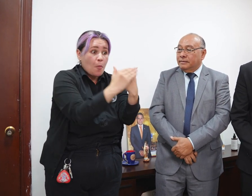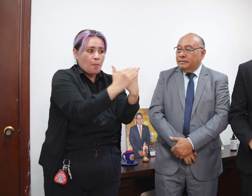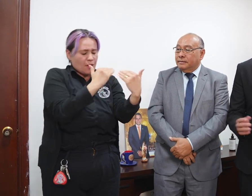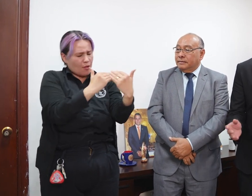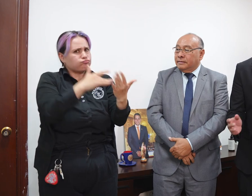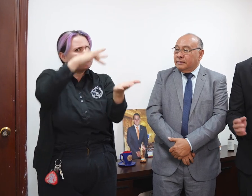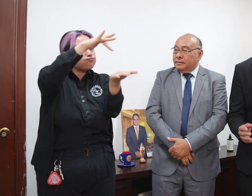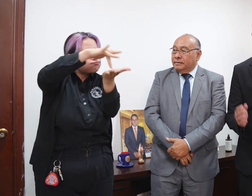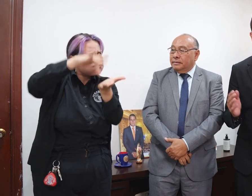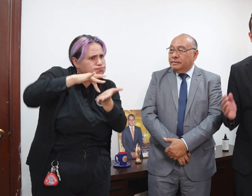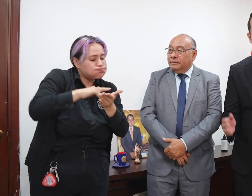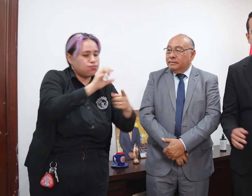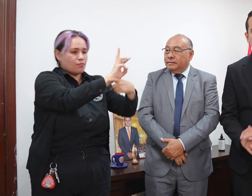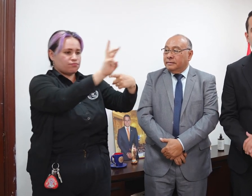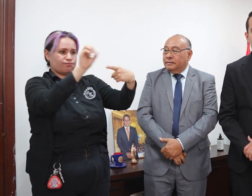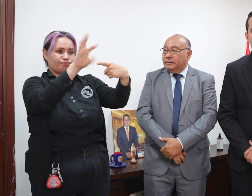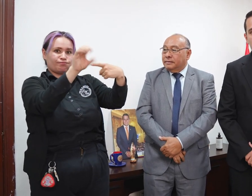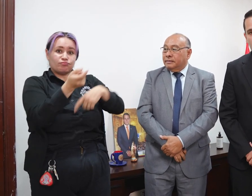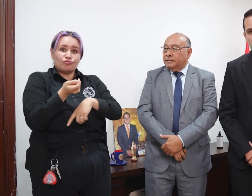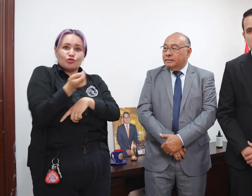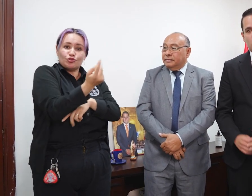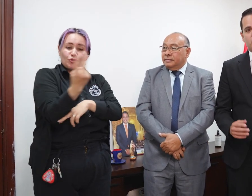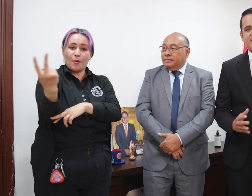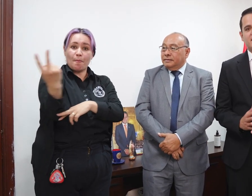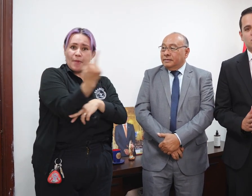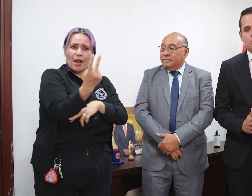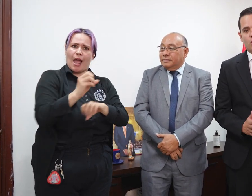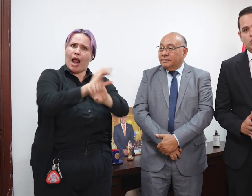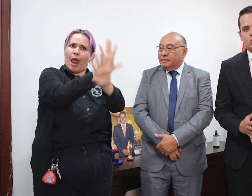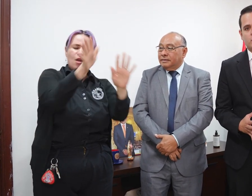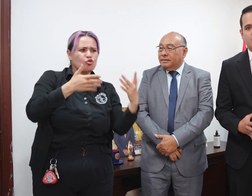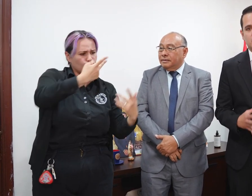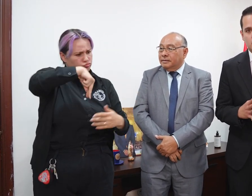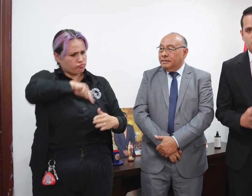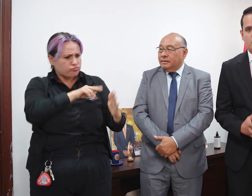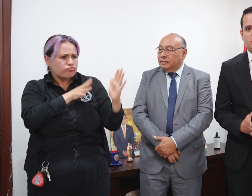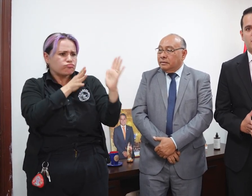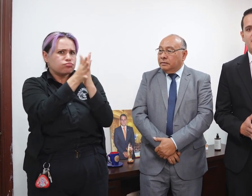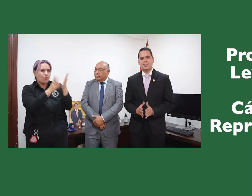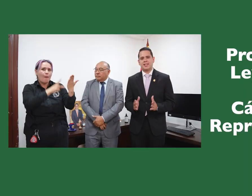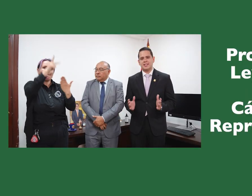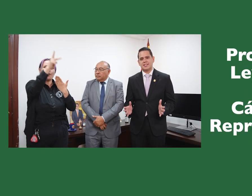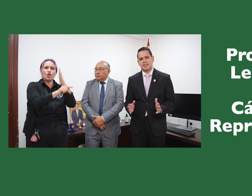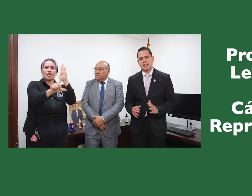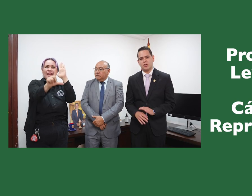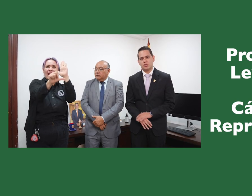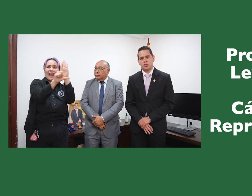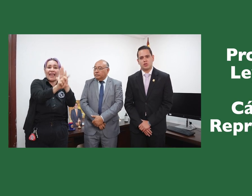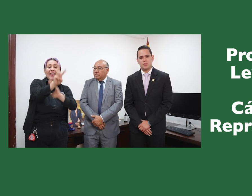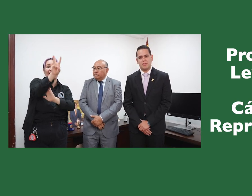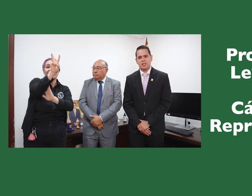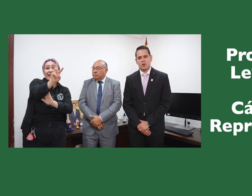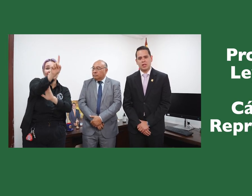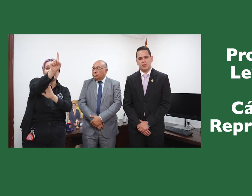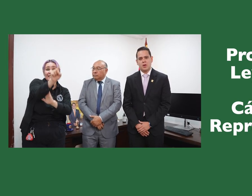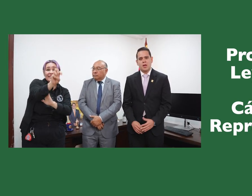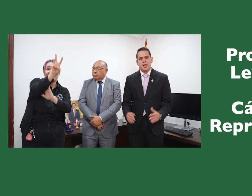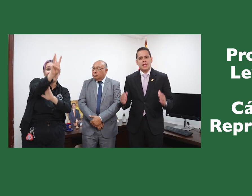en este webinario el día viernes. Vamos a contarles un poco sobre nuestro proyecto de ley 368 del 2024 que